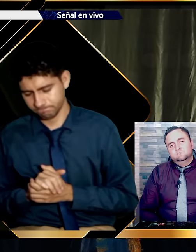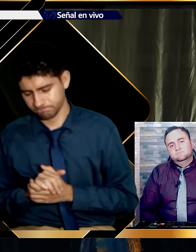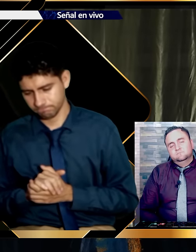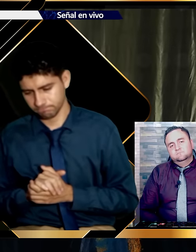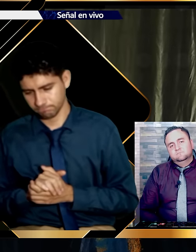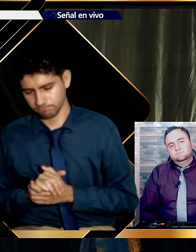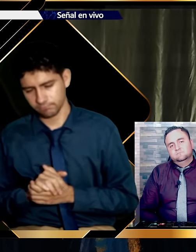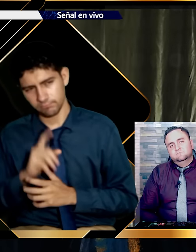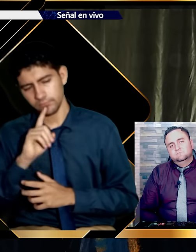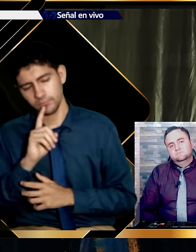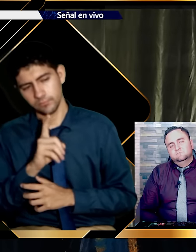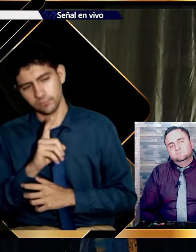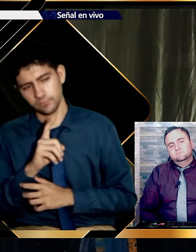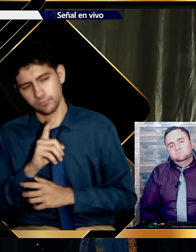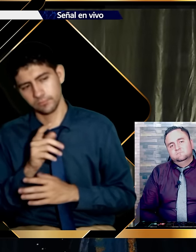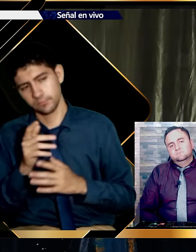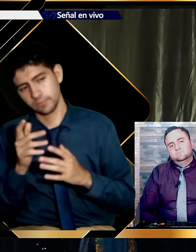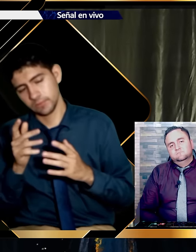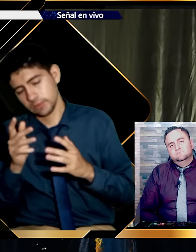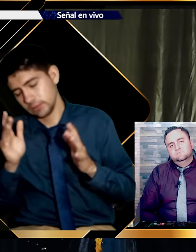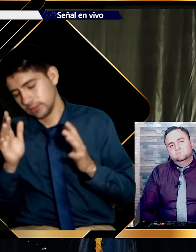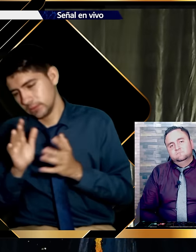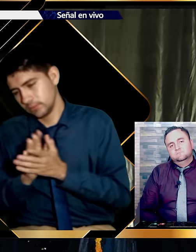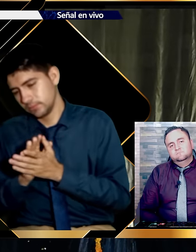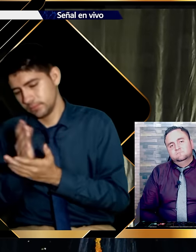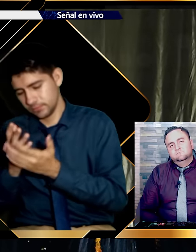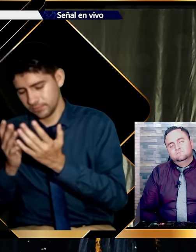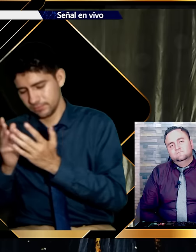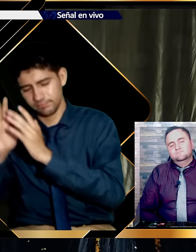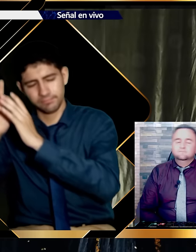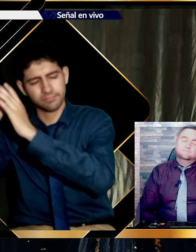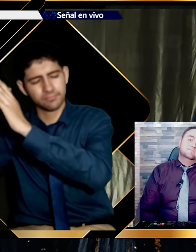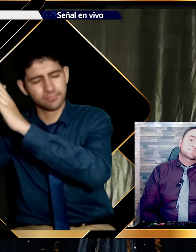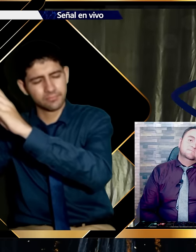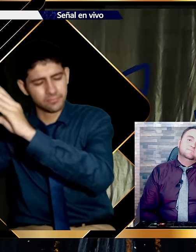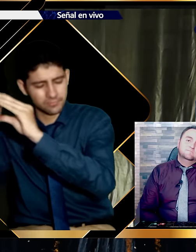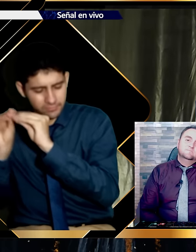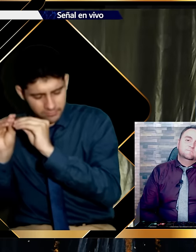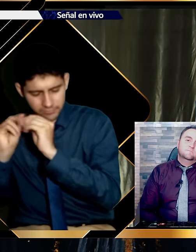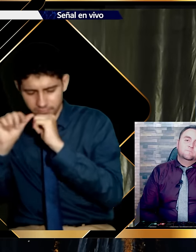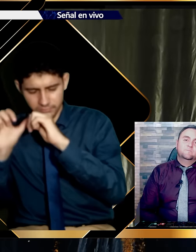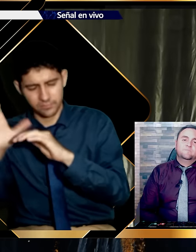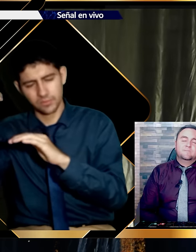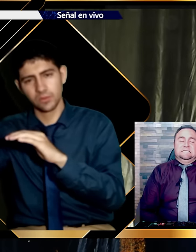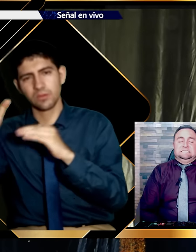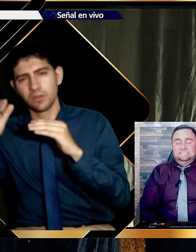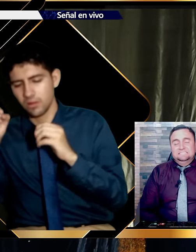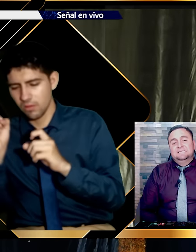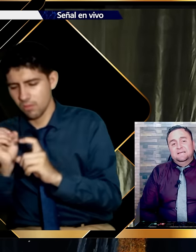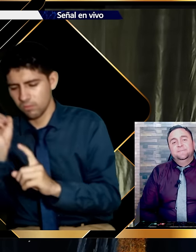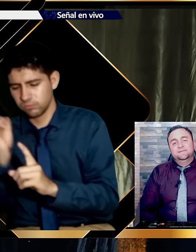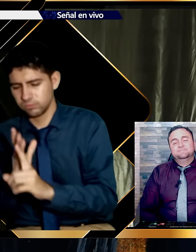Estaba sentado a la mesa. Jesús. Y yo dije. Quizás. Puedo extender la mano. Para quitarle otra